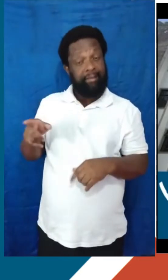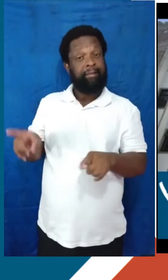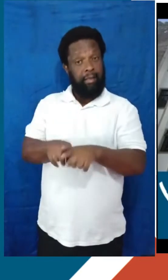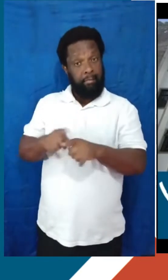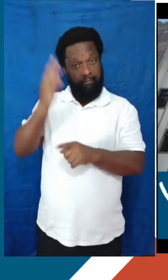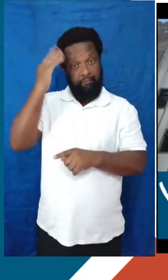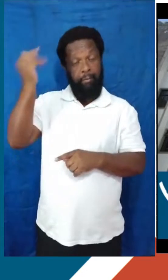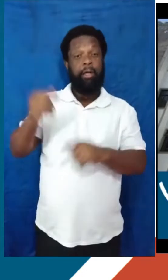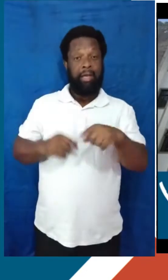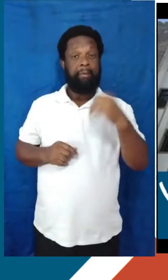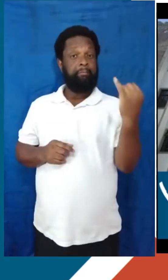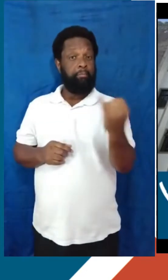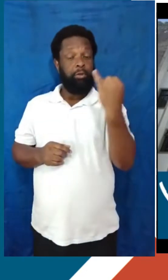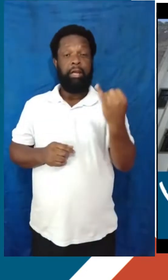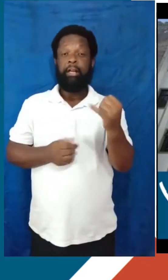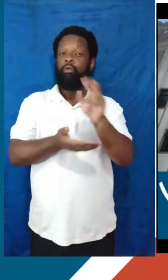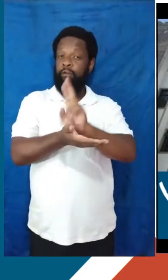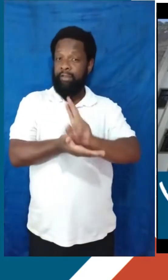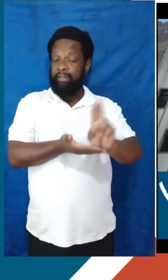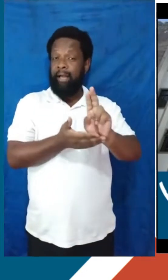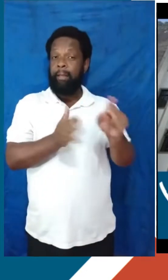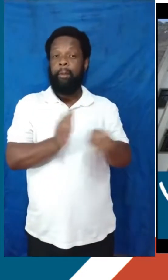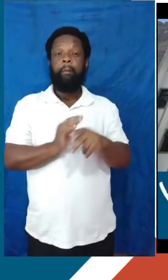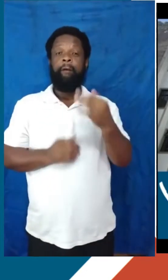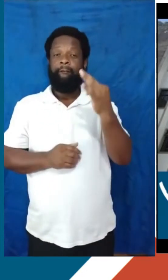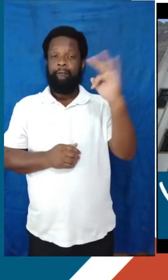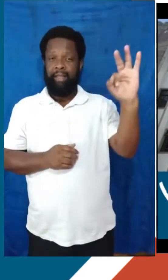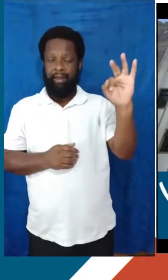também é uma importante universidade da esfera federal pública.